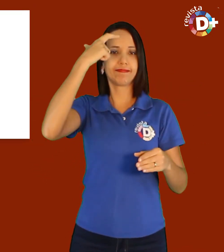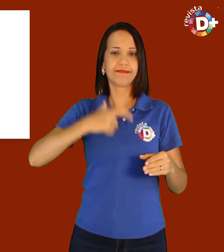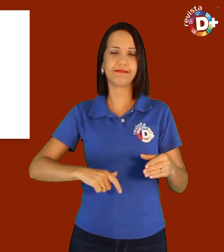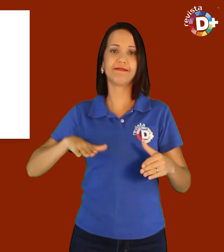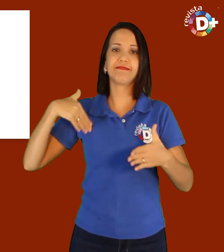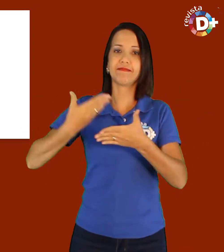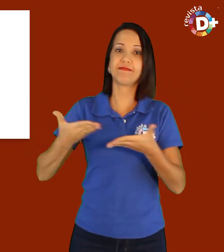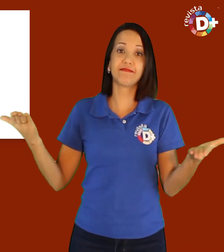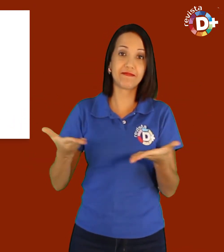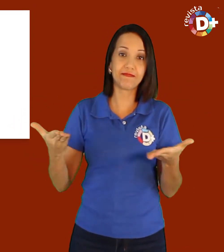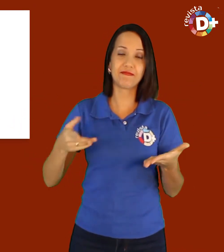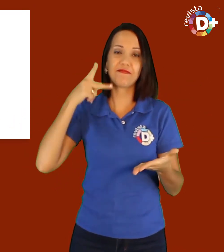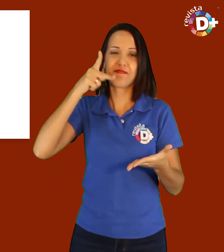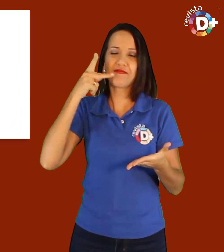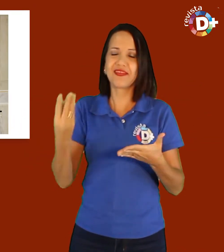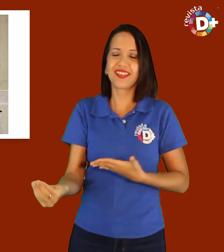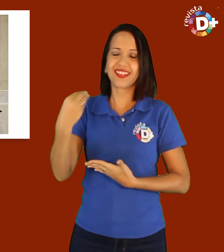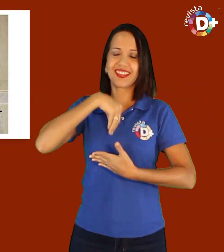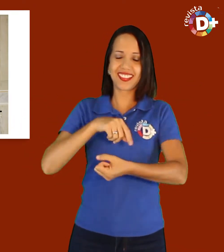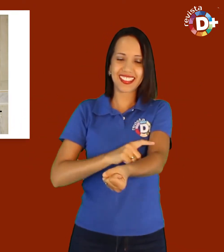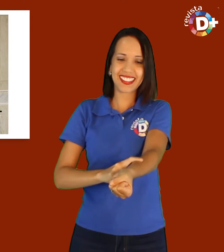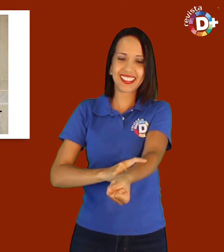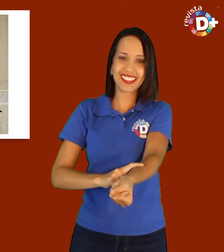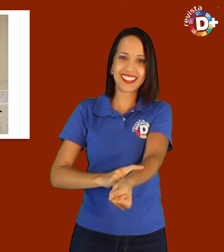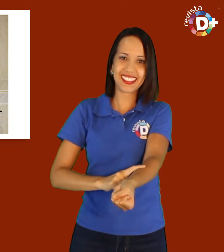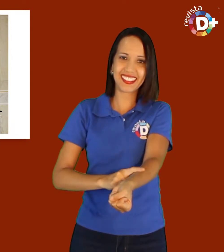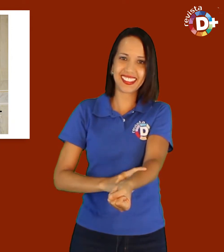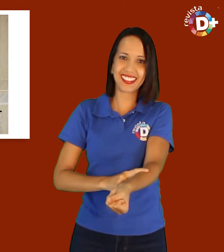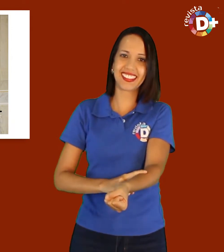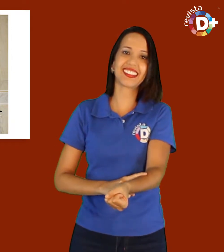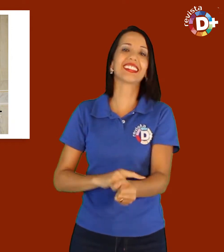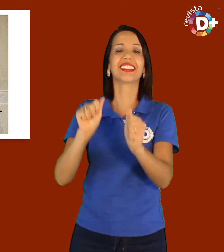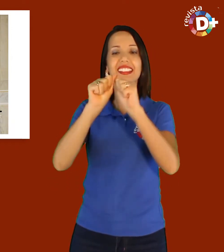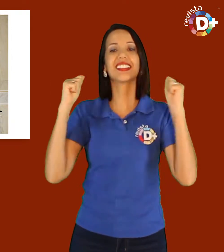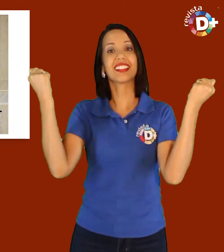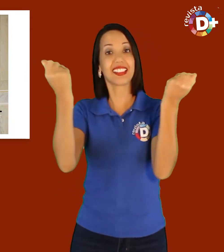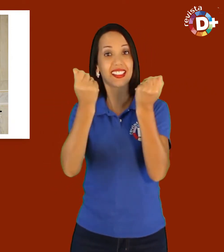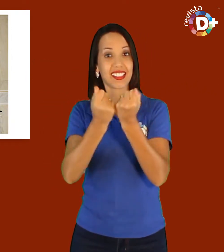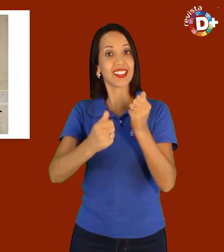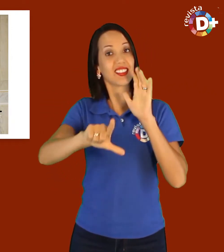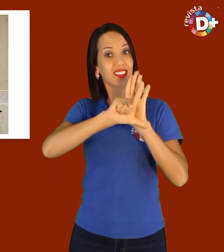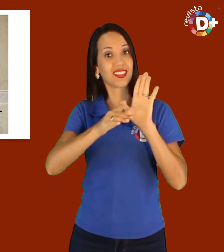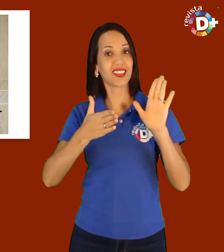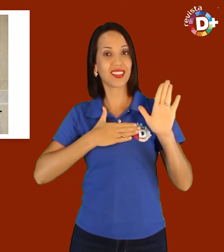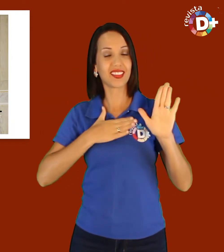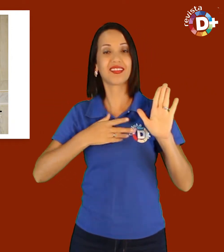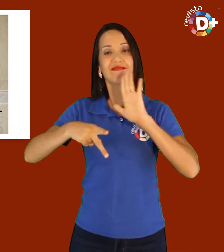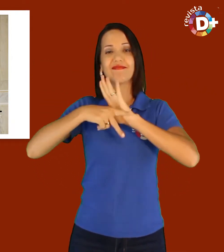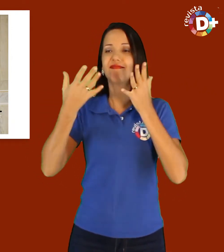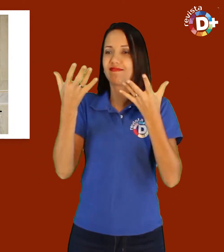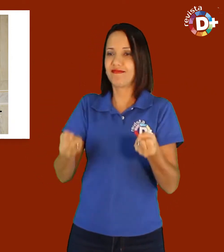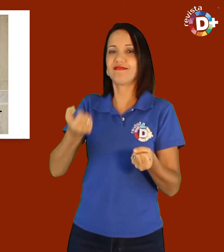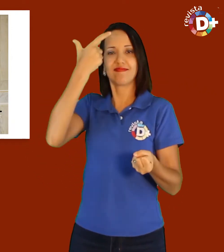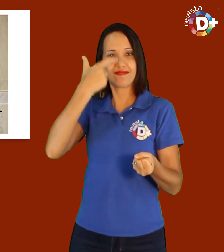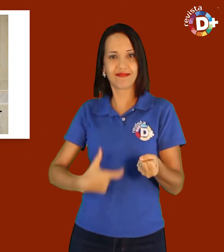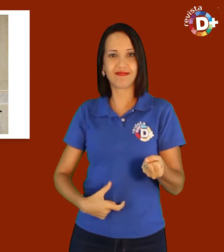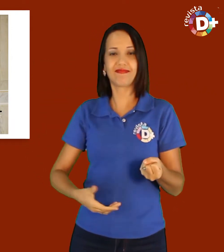mulher na cidade até hoje. A política está em meu sangue. Na Assembleia Legislativa, passei a ocupar comissões